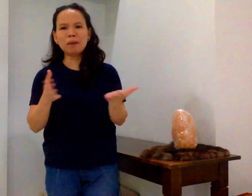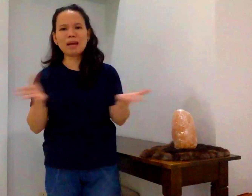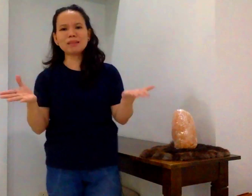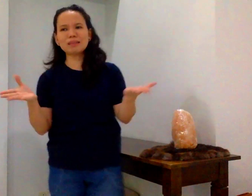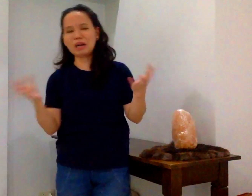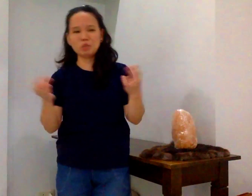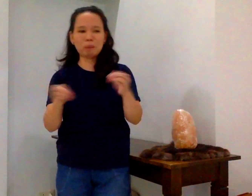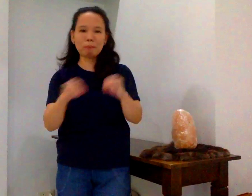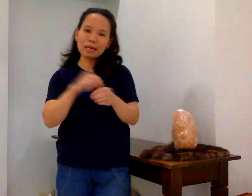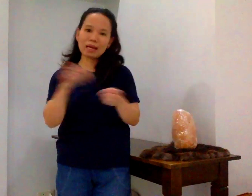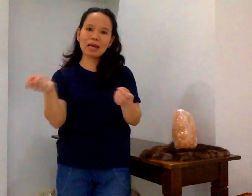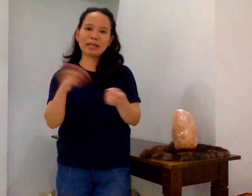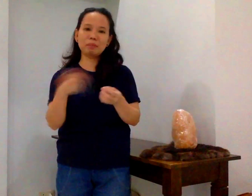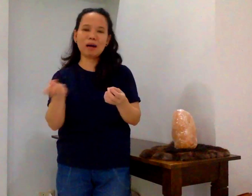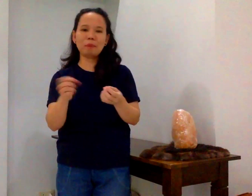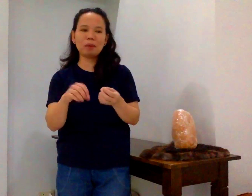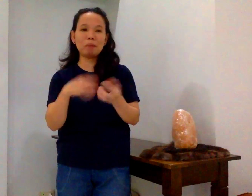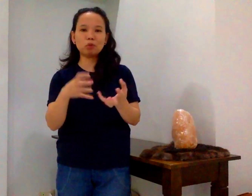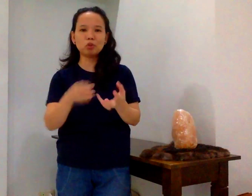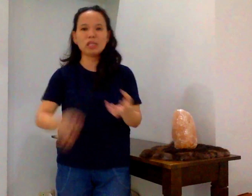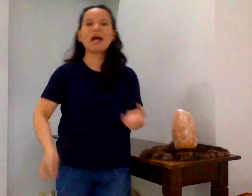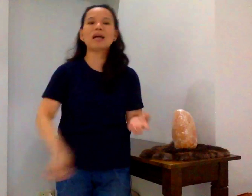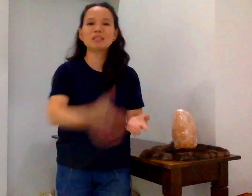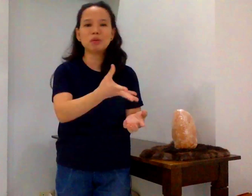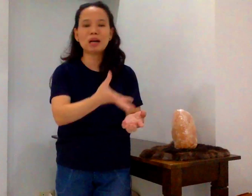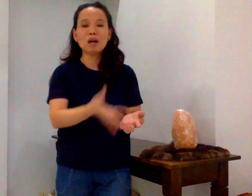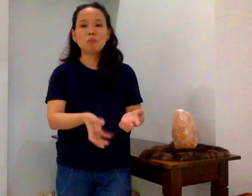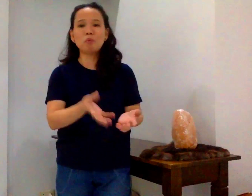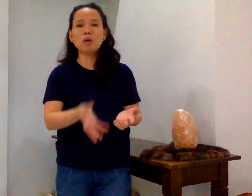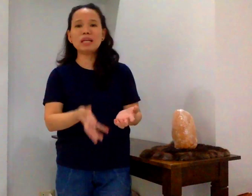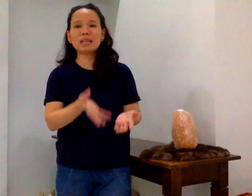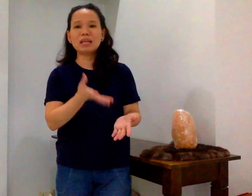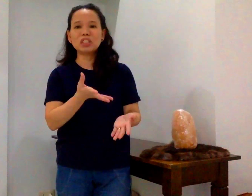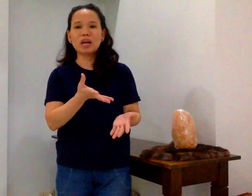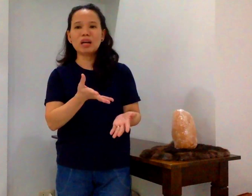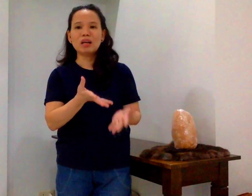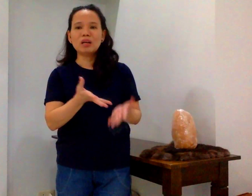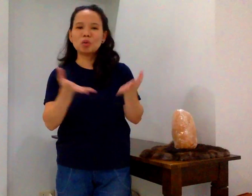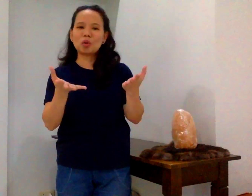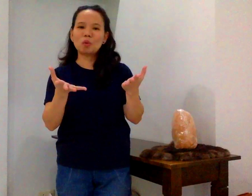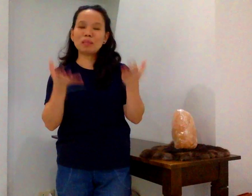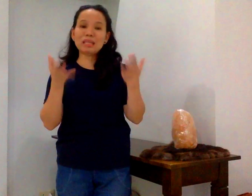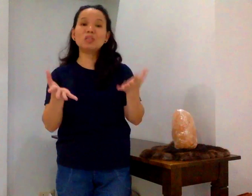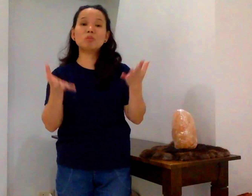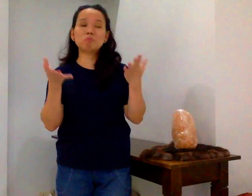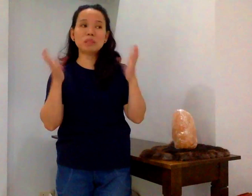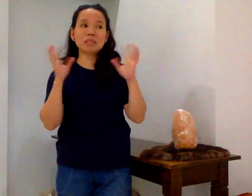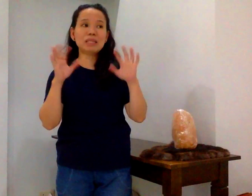balat, yung pakaya nga eh, di ba? Kapag may buto yun, ihagis mo lang. Bubunga na talaga siya. So, madaling, madaling